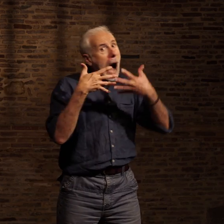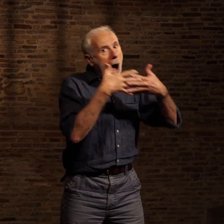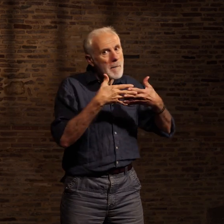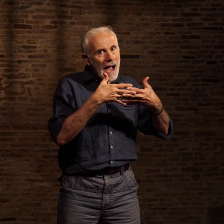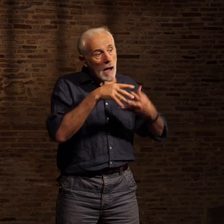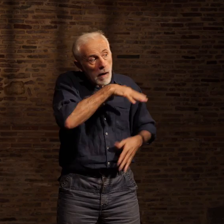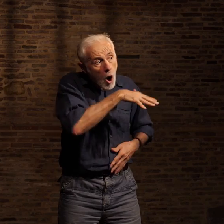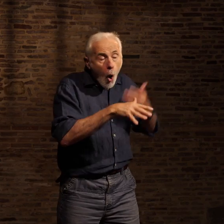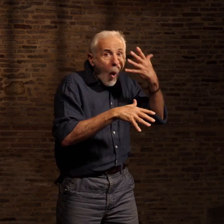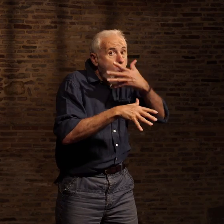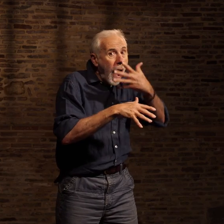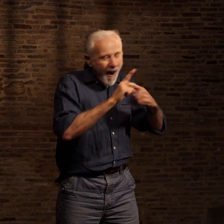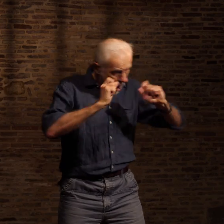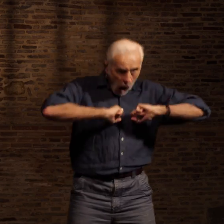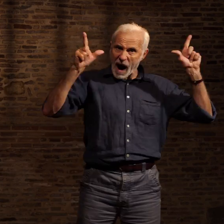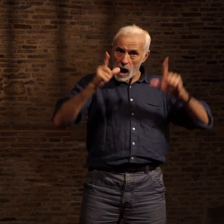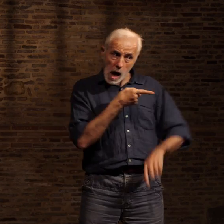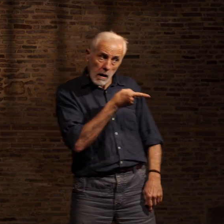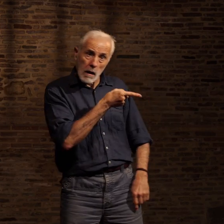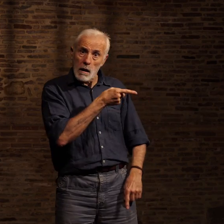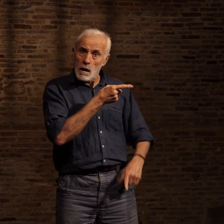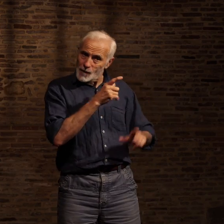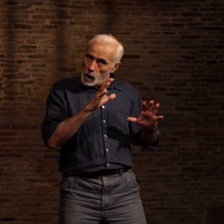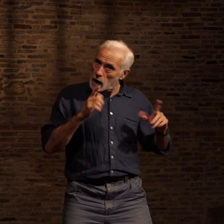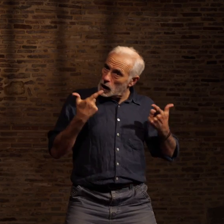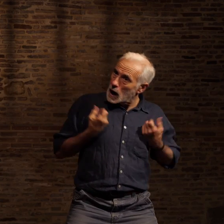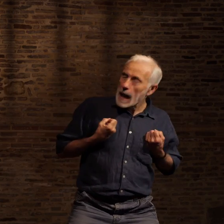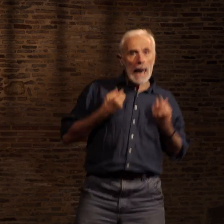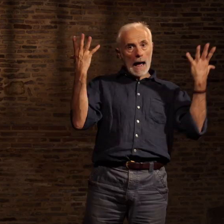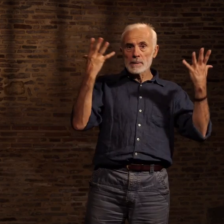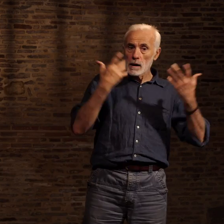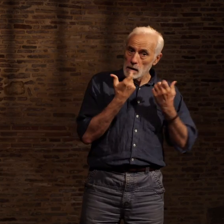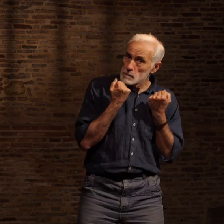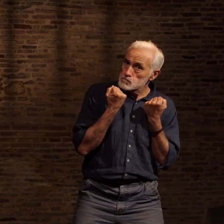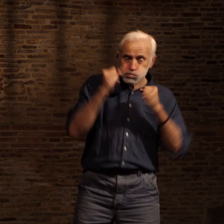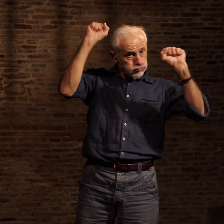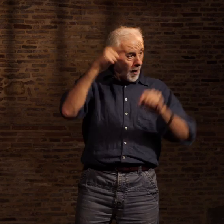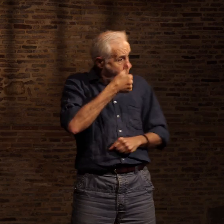La connaissance de soi et celle de ses semblables est le seul moyen pour l'ensemble du peuple d'accéder à la libération.